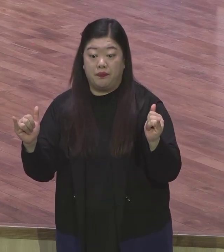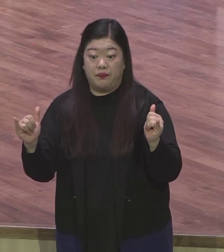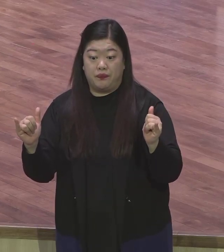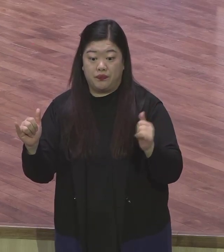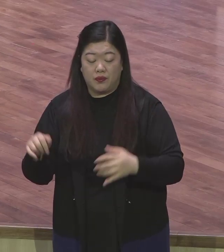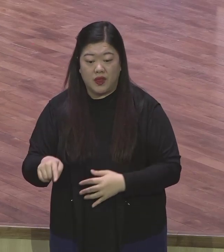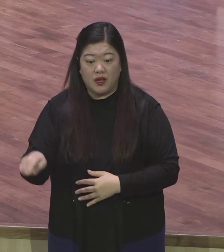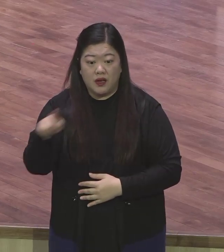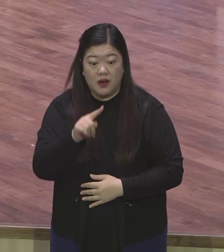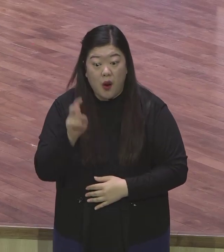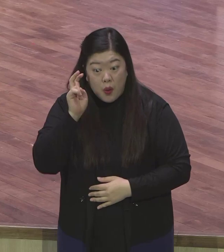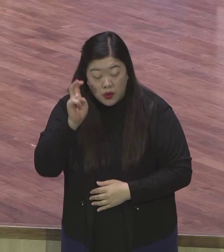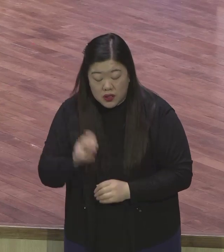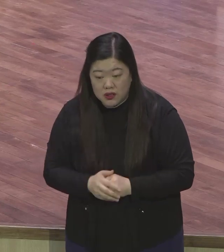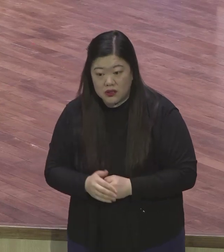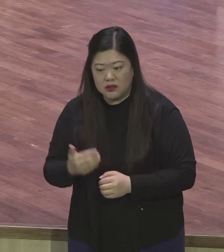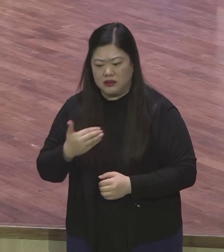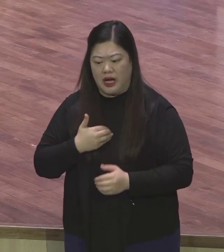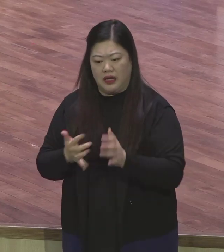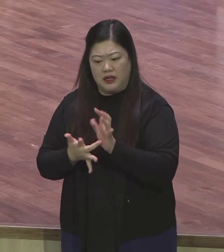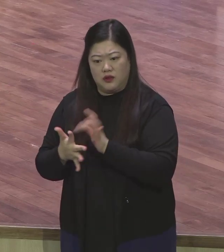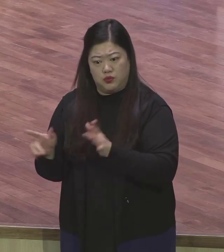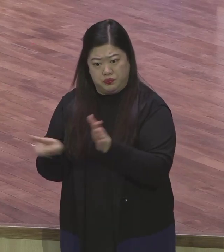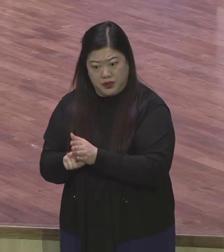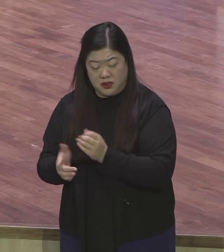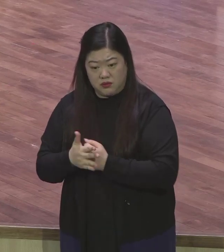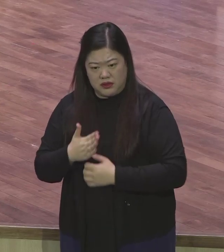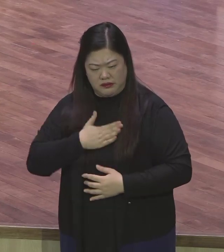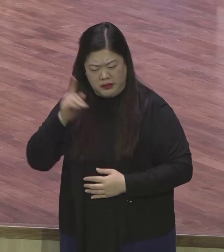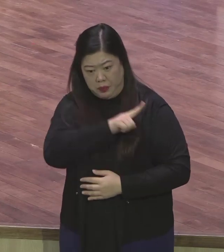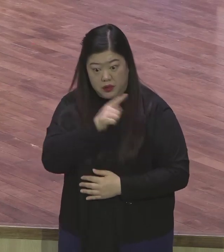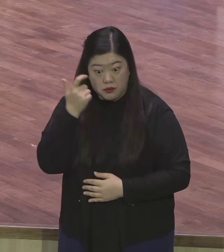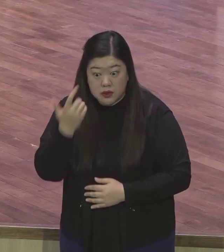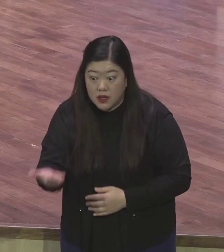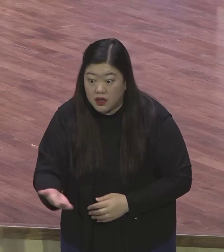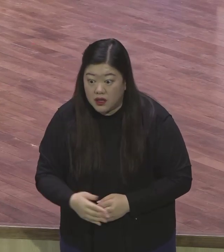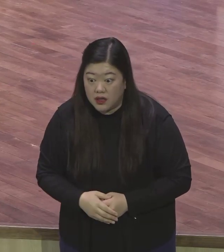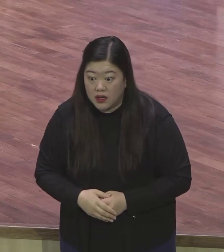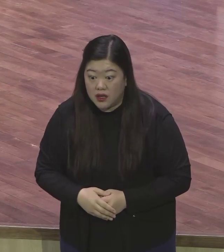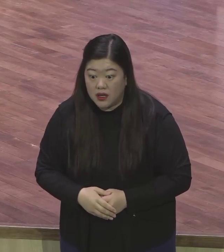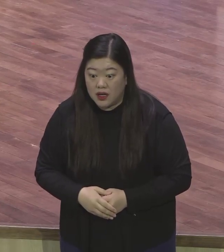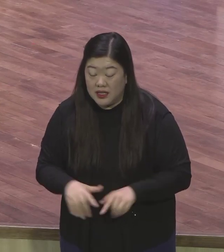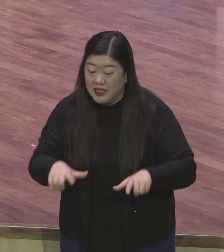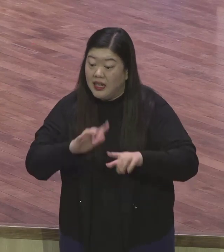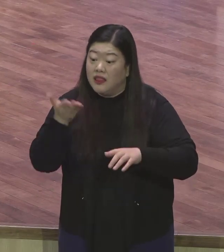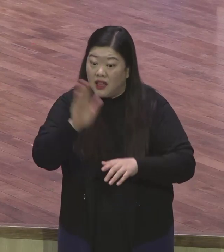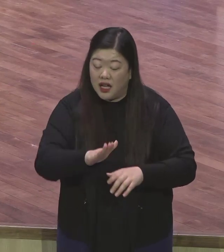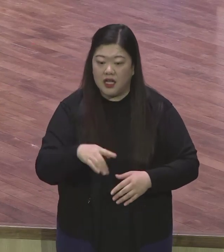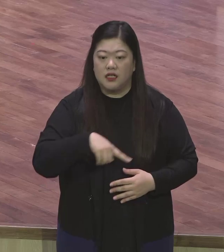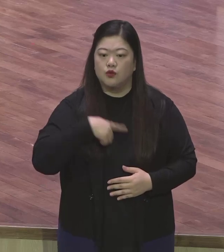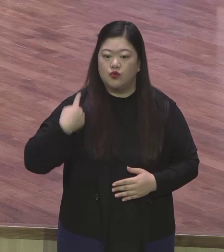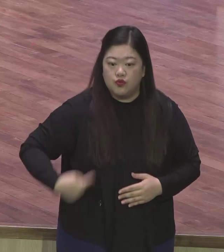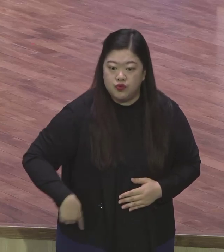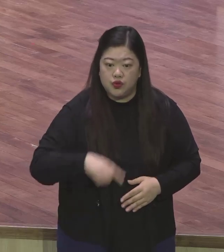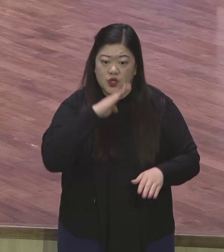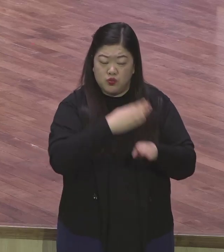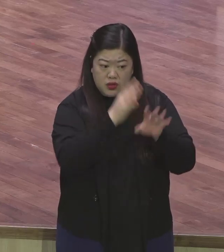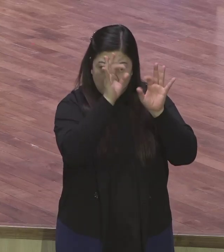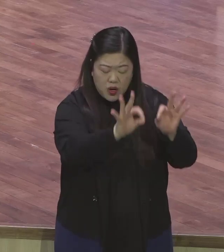나빠해요. 예수 믿는다 그러면 공산주의가 싫어해요. 예수를 믿는다 그러면 죽여버려요.